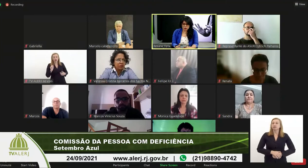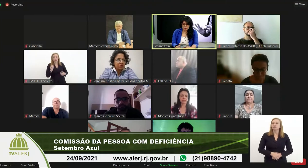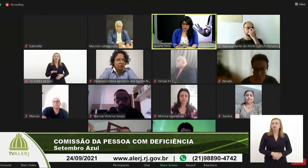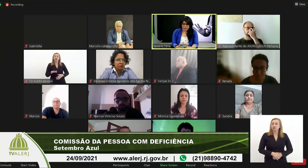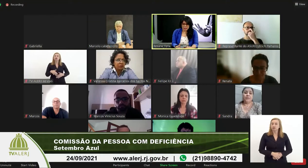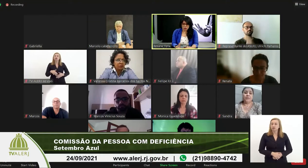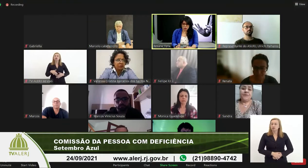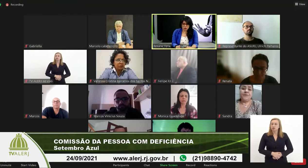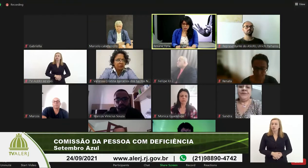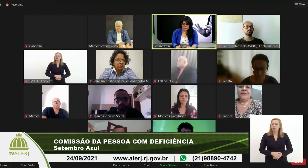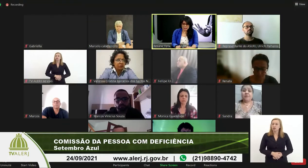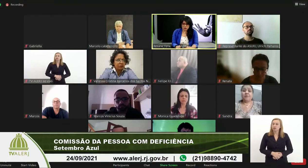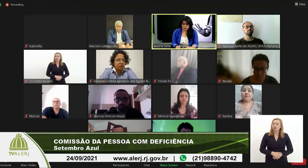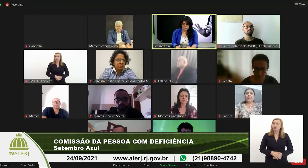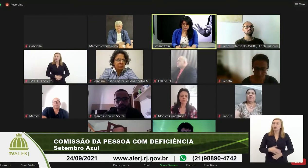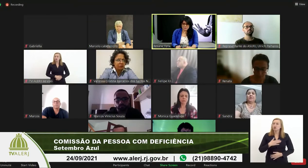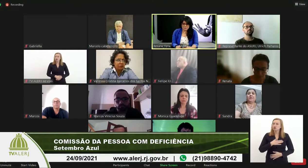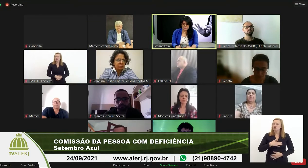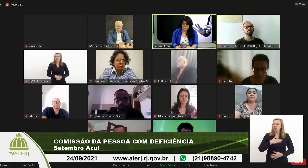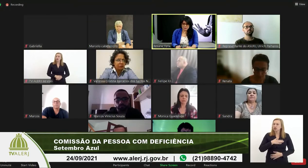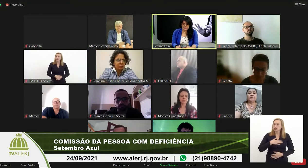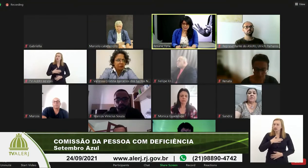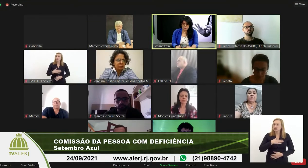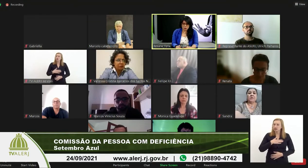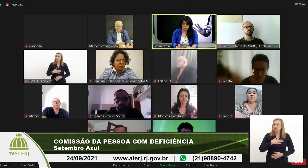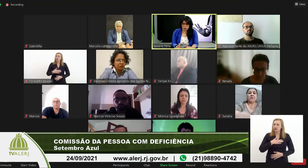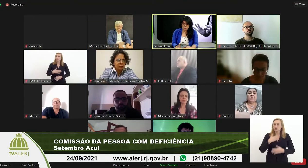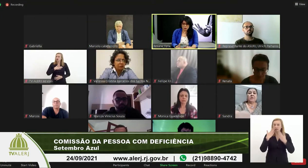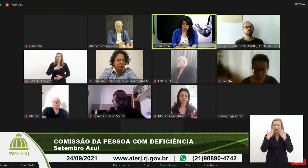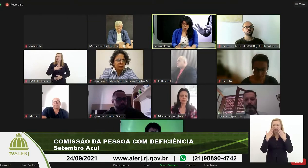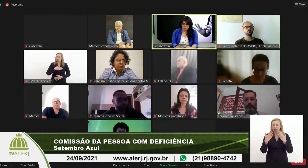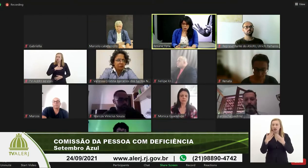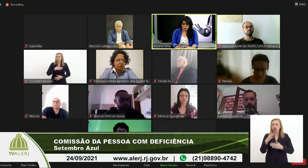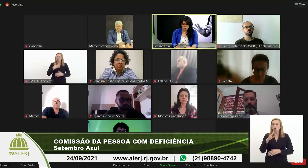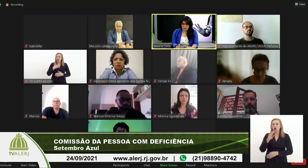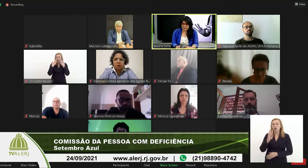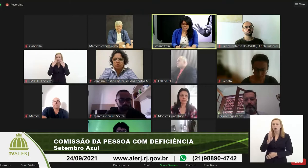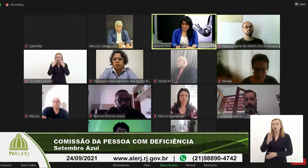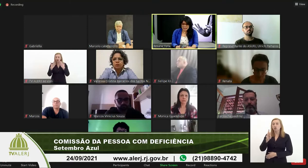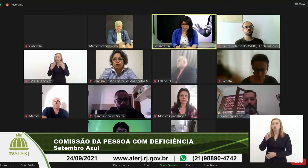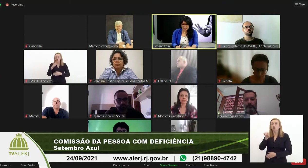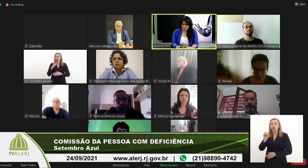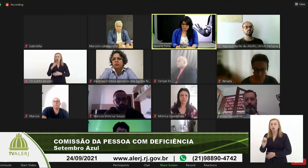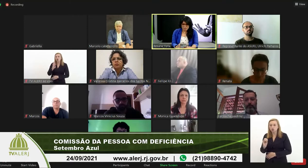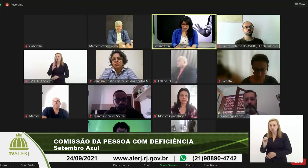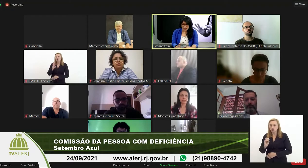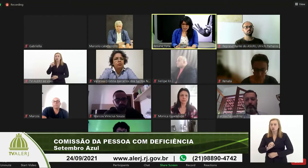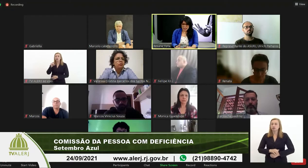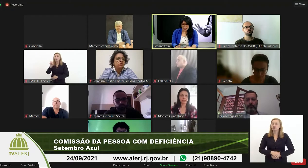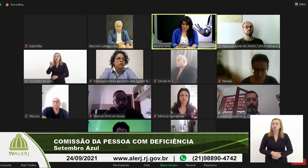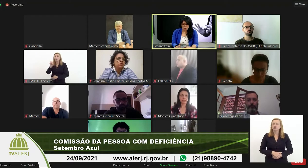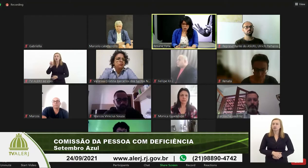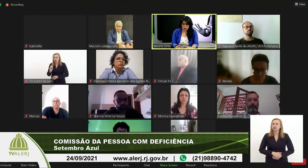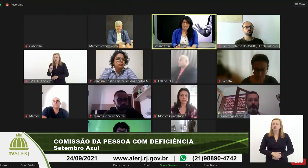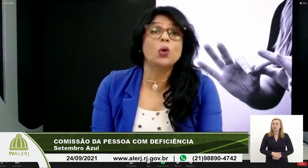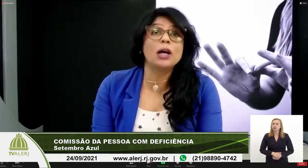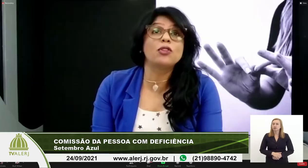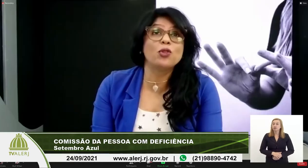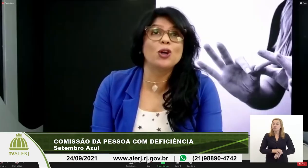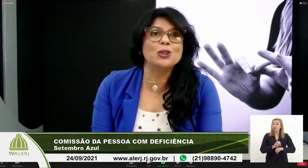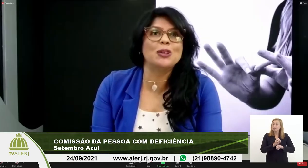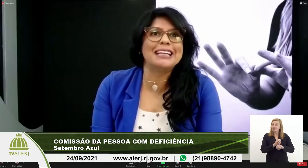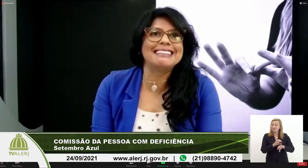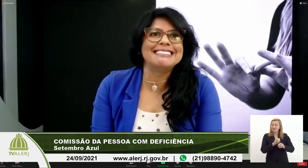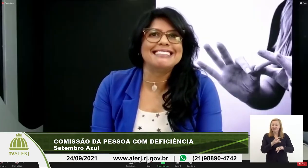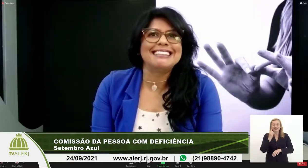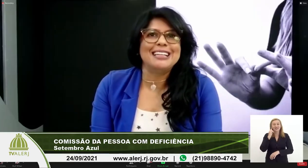vídeo eu só gostaria aqui de apresentar o Bruno o Bruno ele é um educador